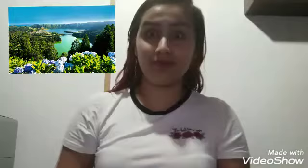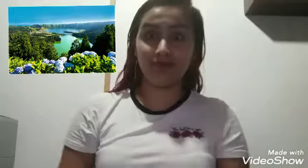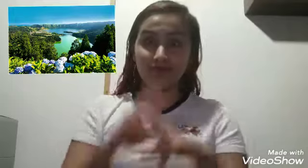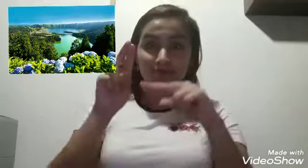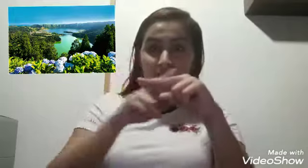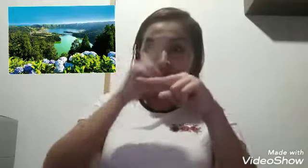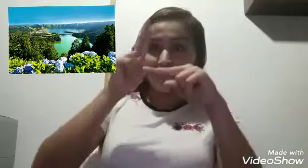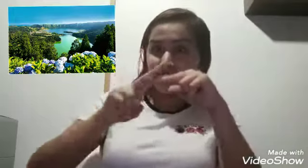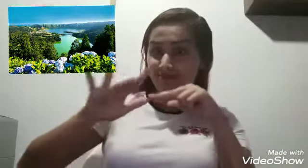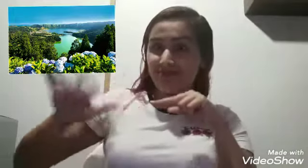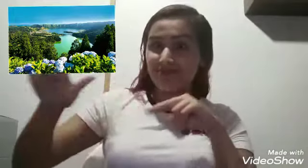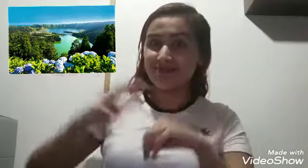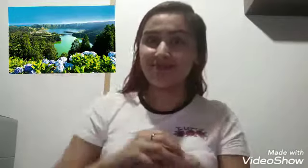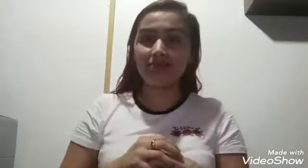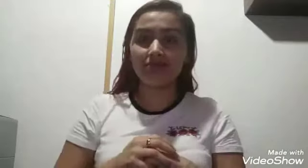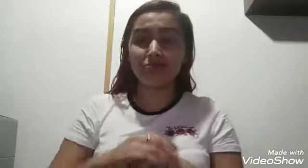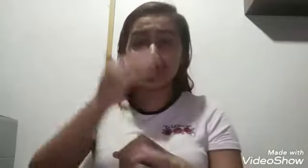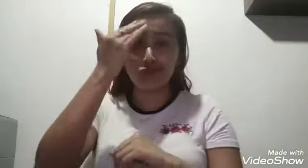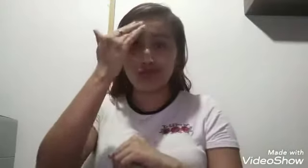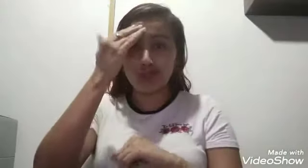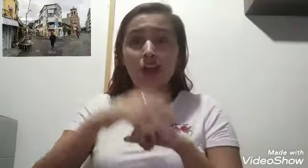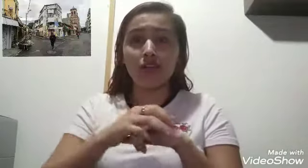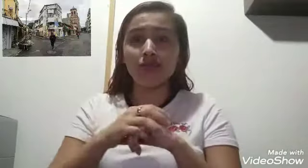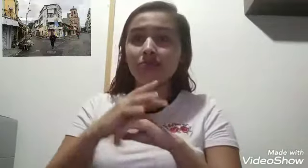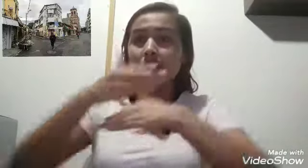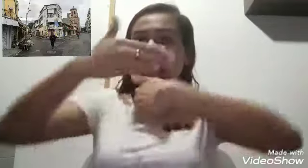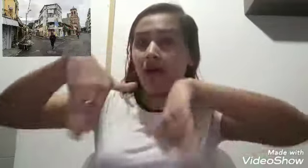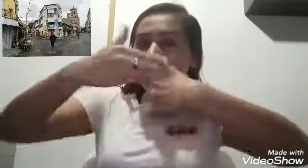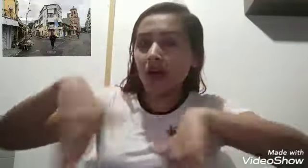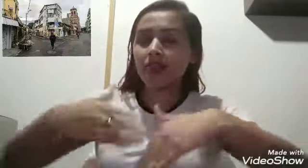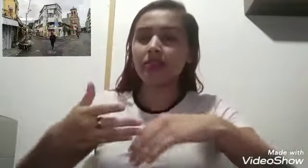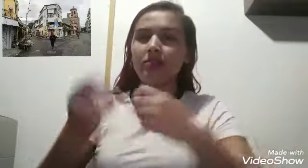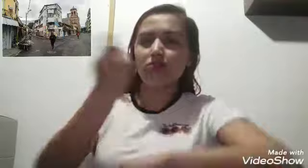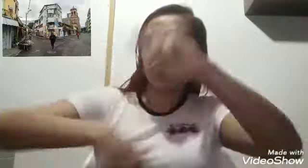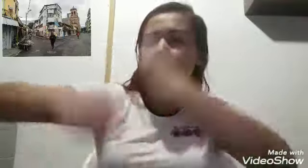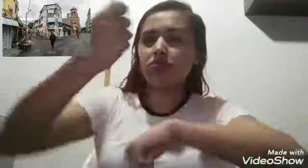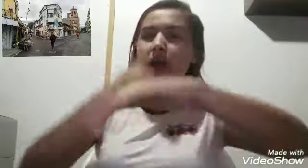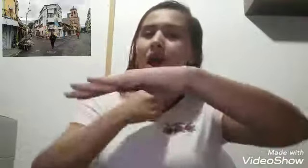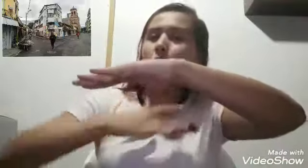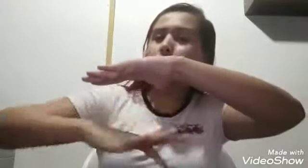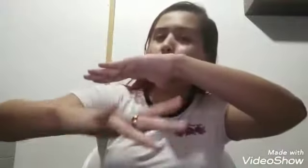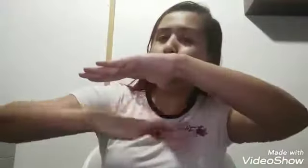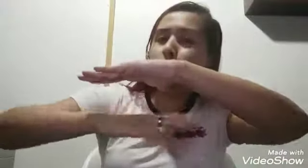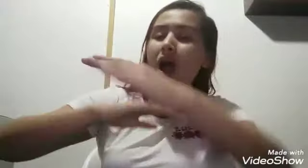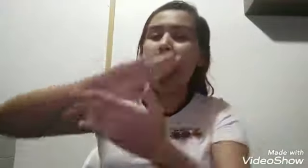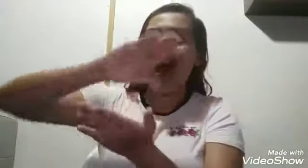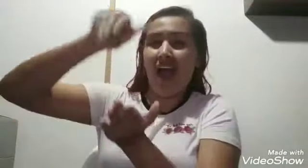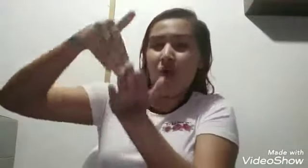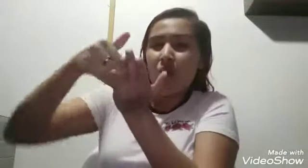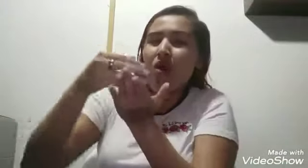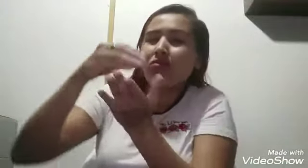La naturaleza, así como las calles, plazas, lagos y fuentes son bienes